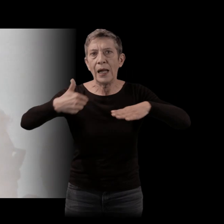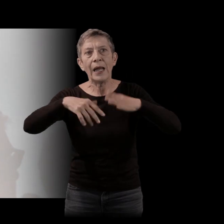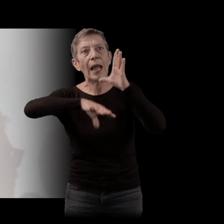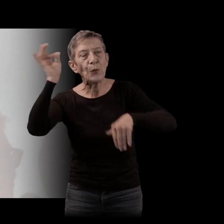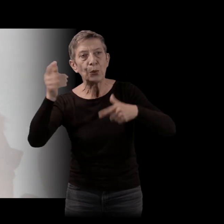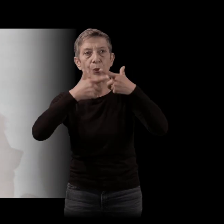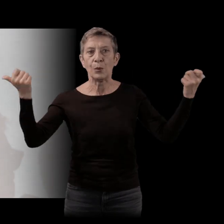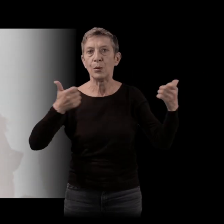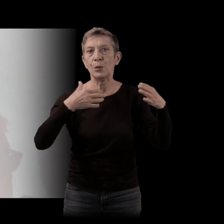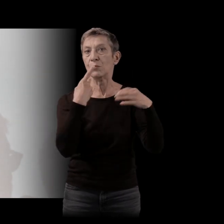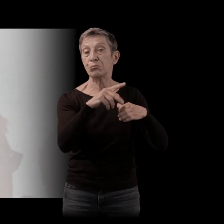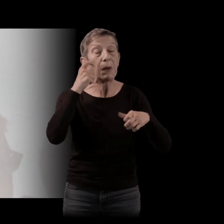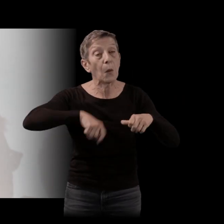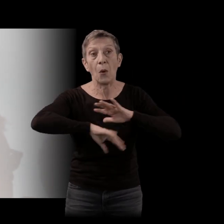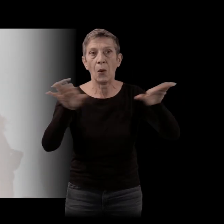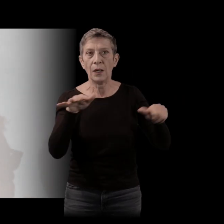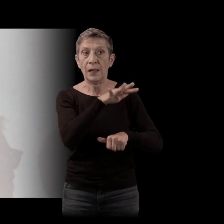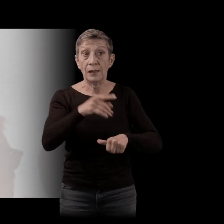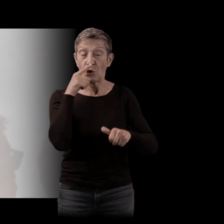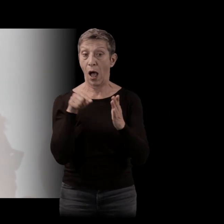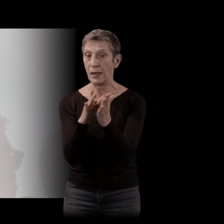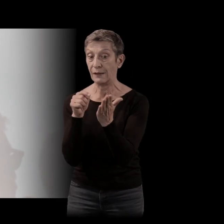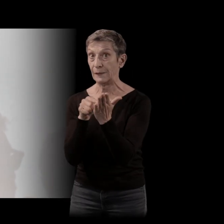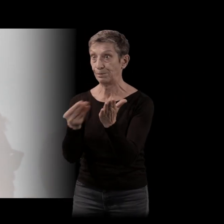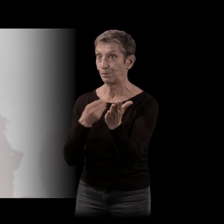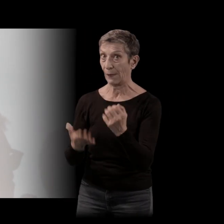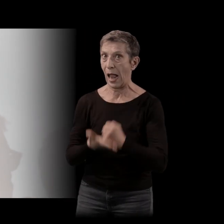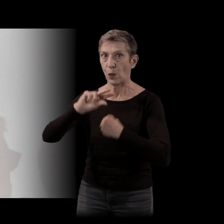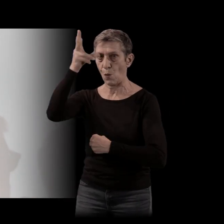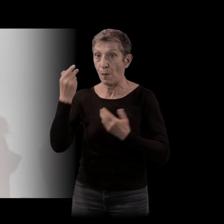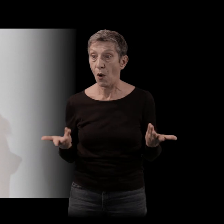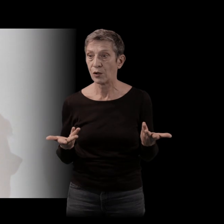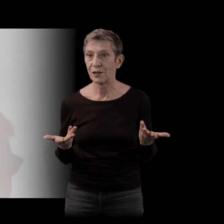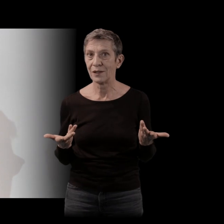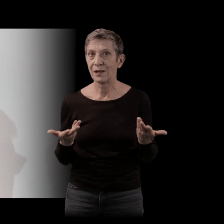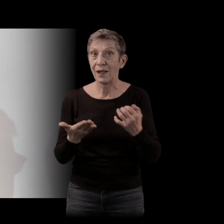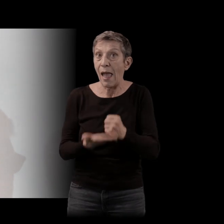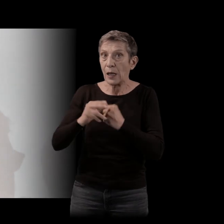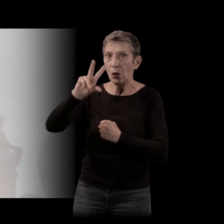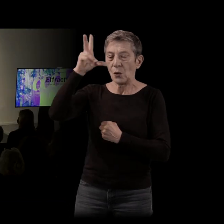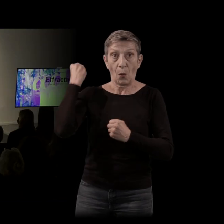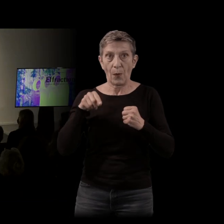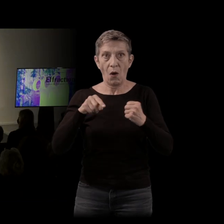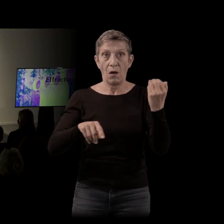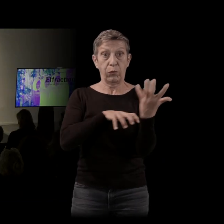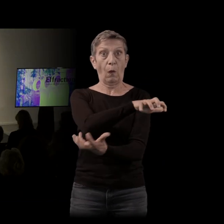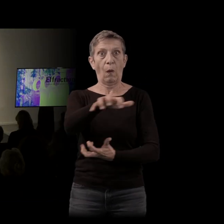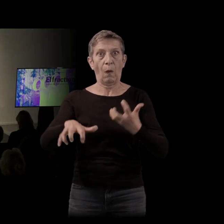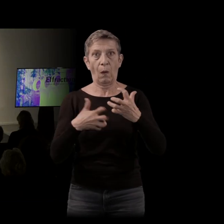etc. qui se disaient peut-être que ça c une clé de compréhension de la poudrière sur laquelle on est assis. Qu'est-ce qui se